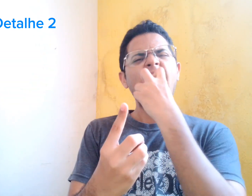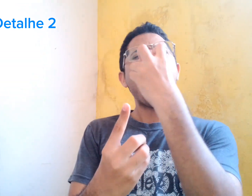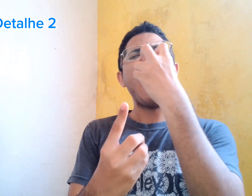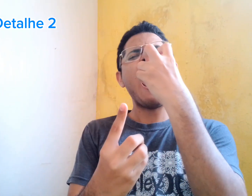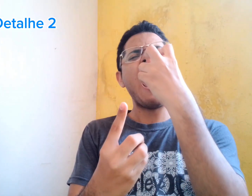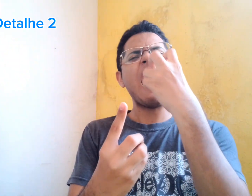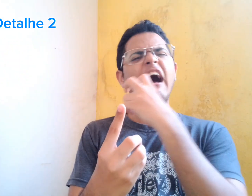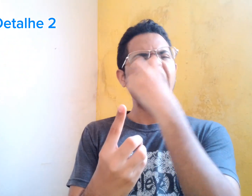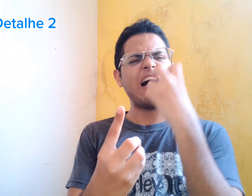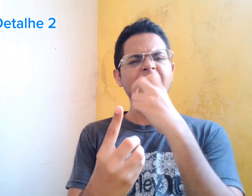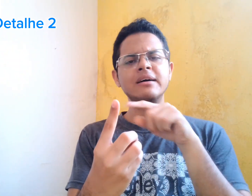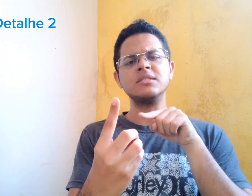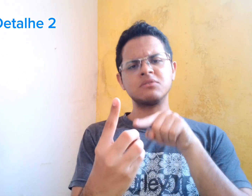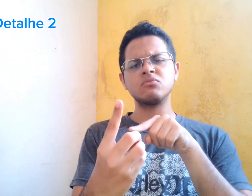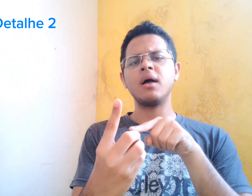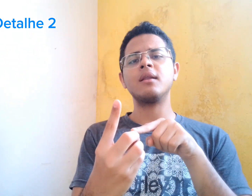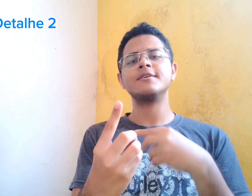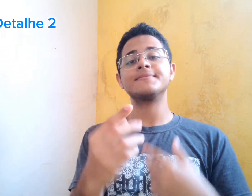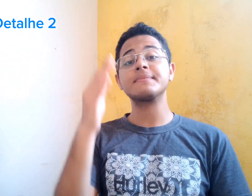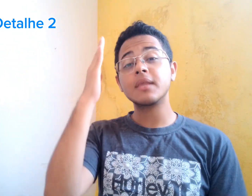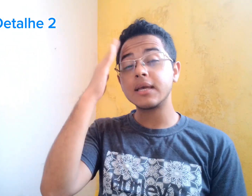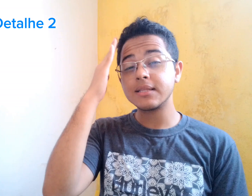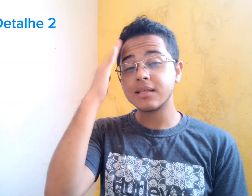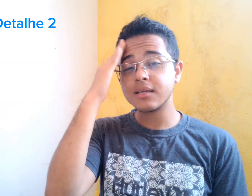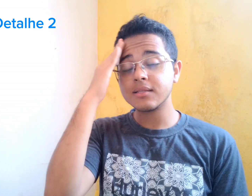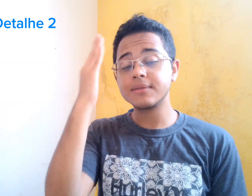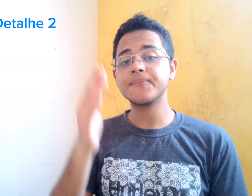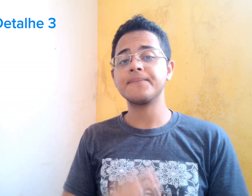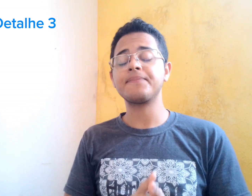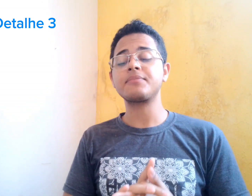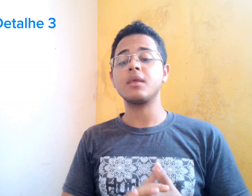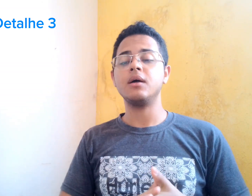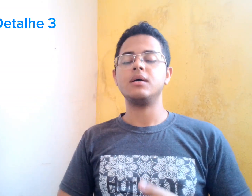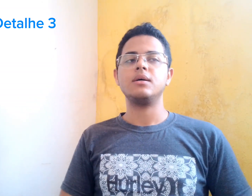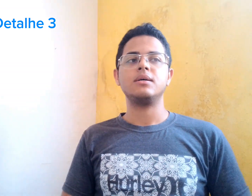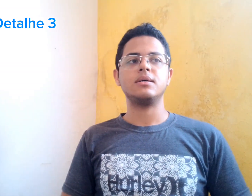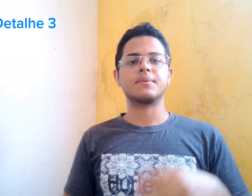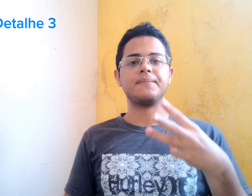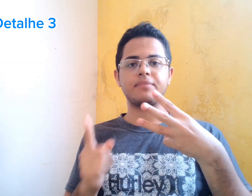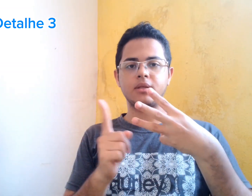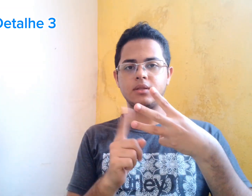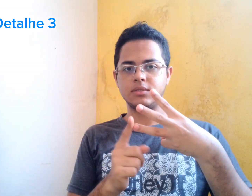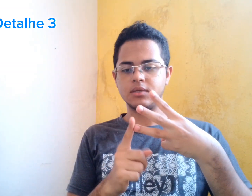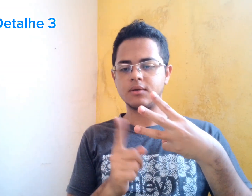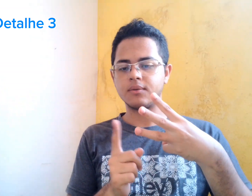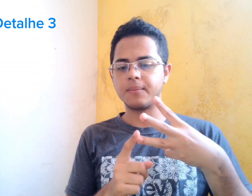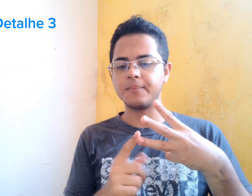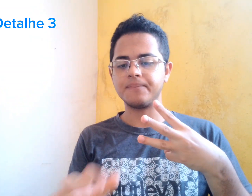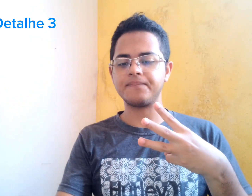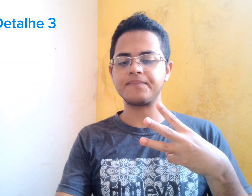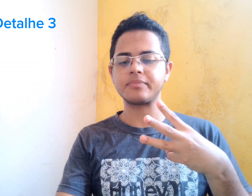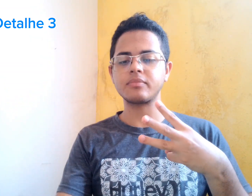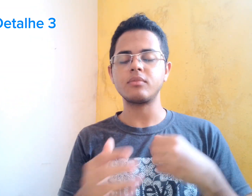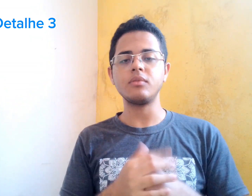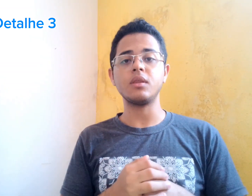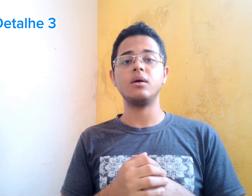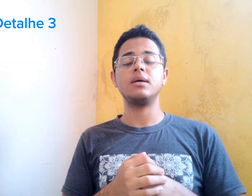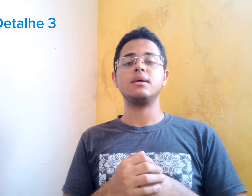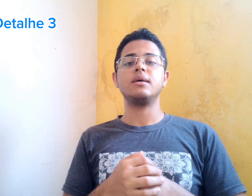E ele começou a gritar com ela. Entende? Tudo isso que os pais dela não gostavam. O terceiro